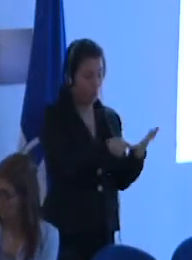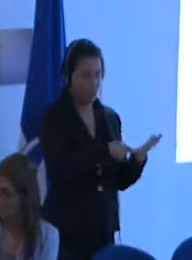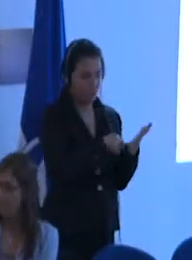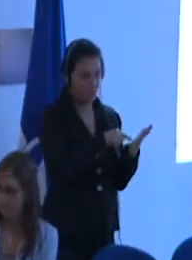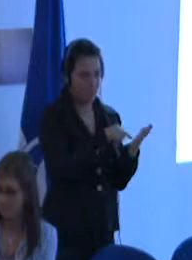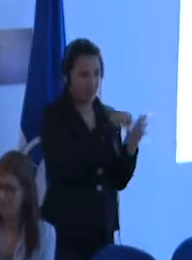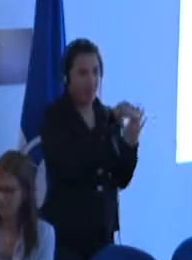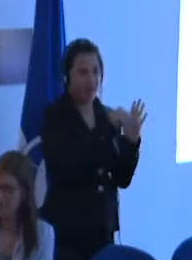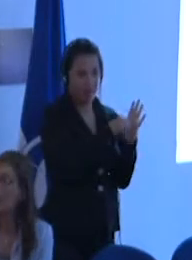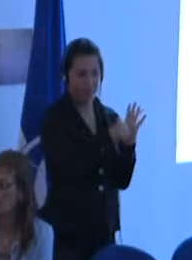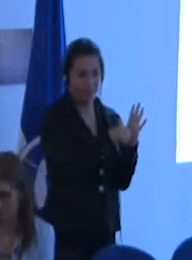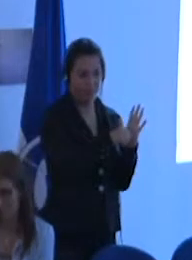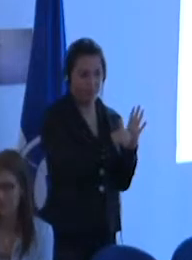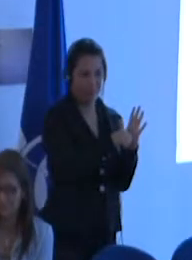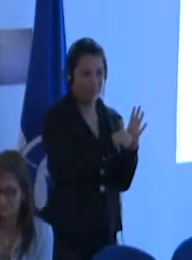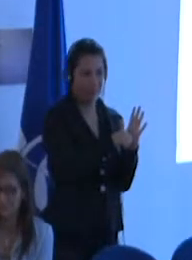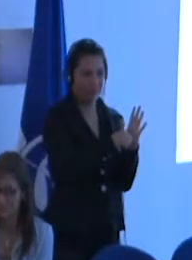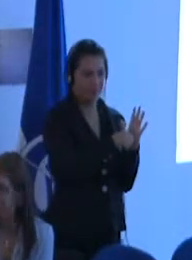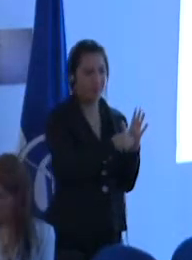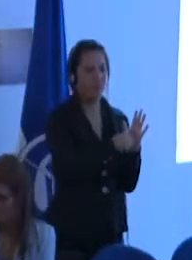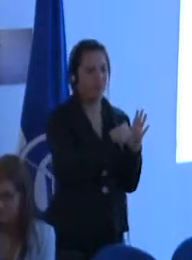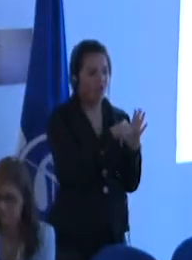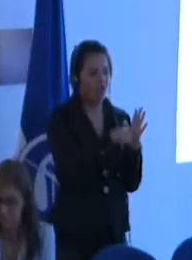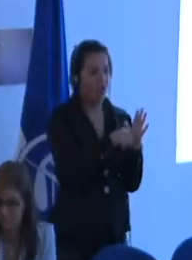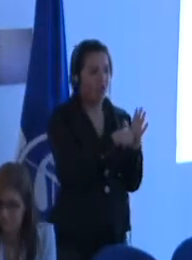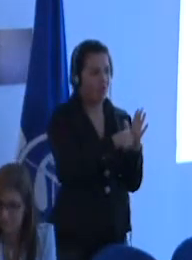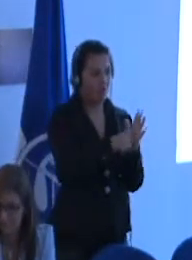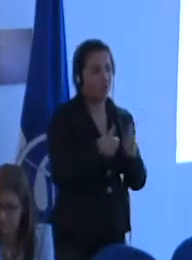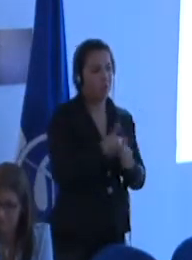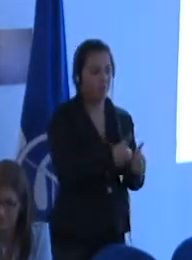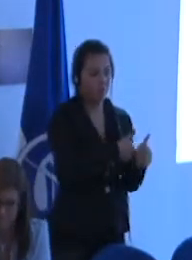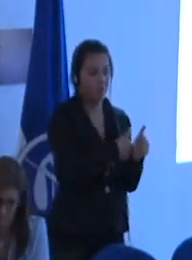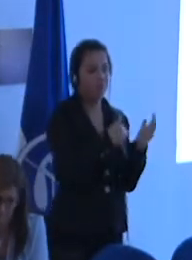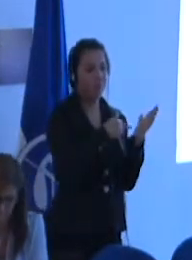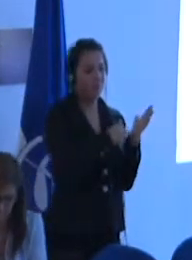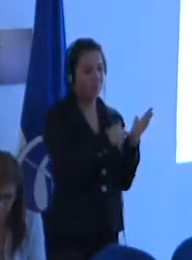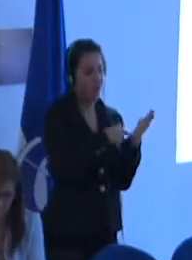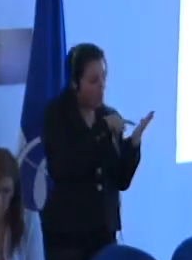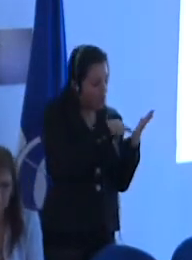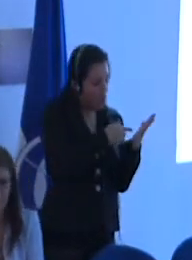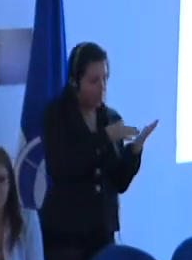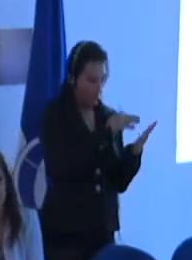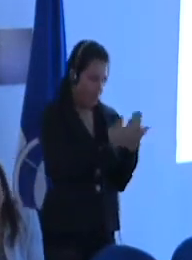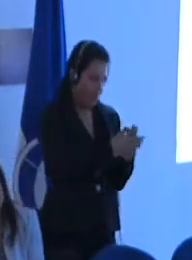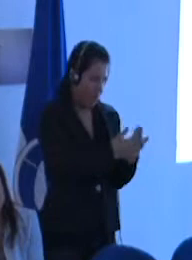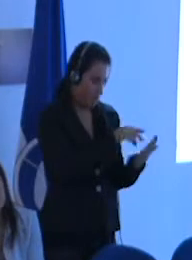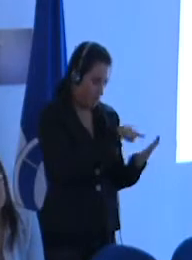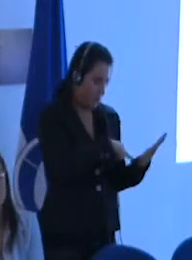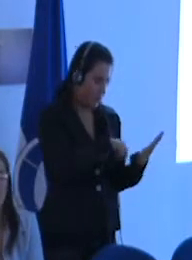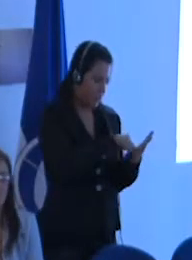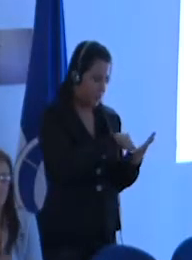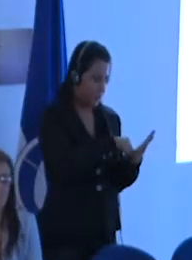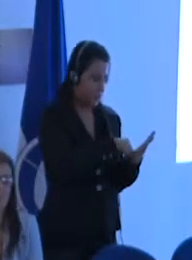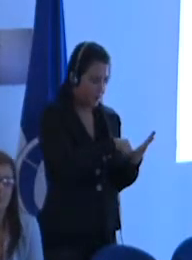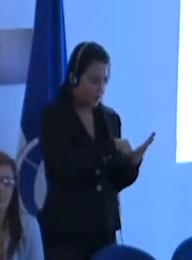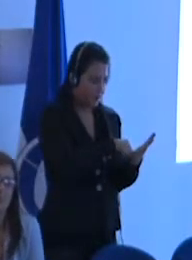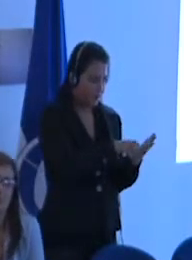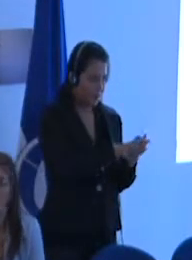tiene una zona, un apartado donde el artículo